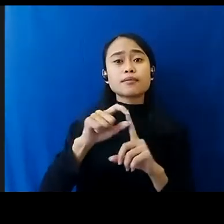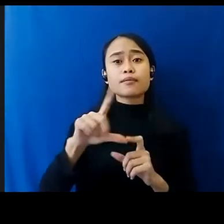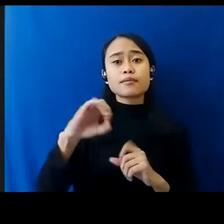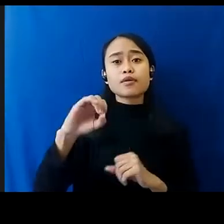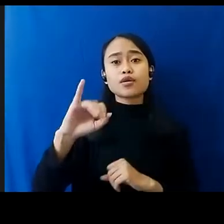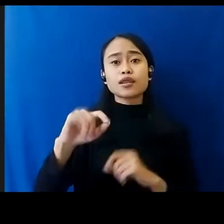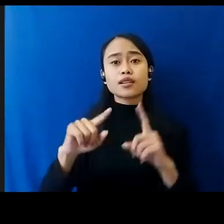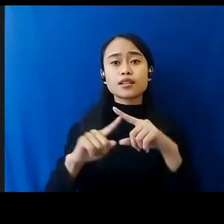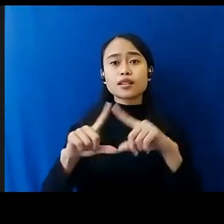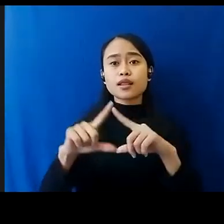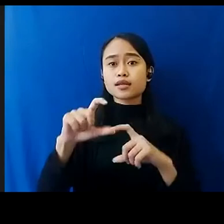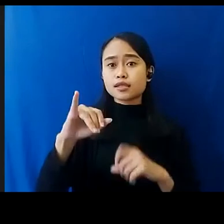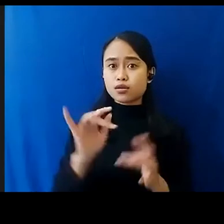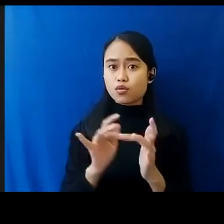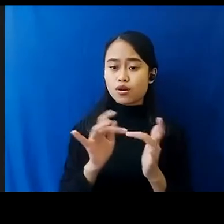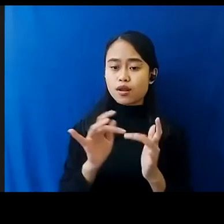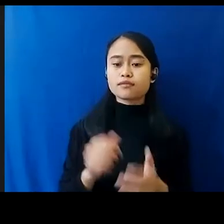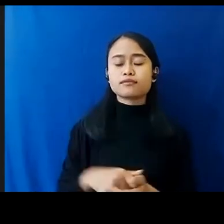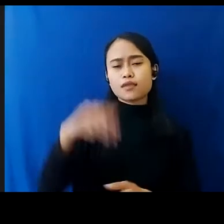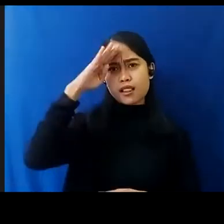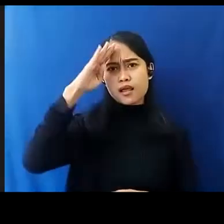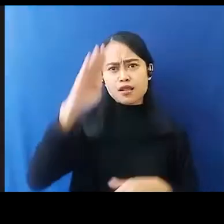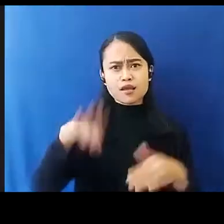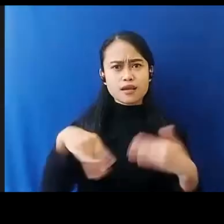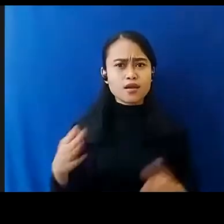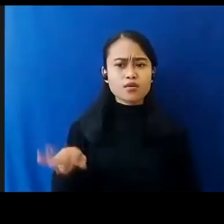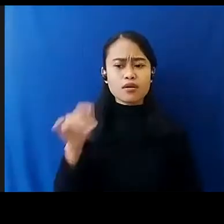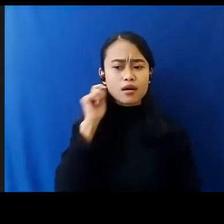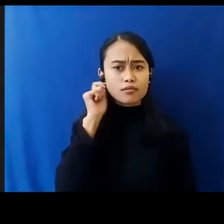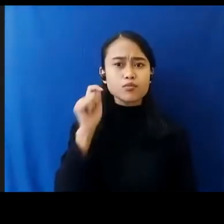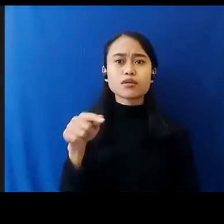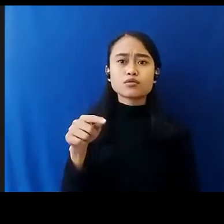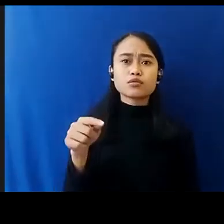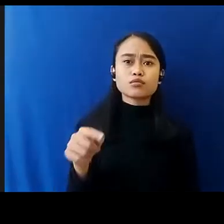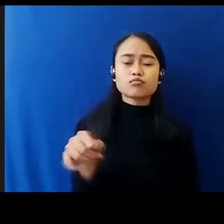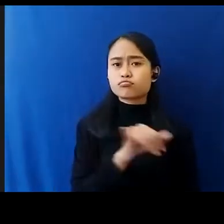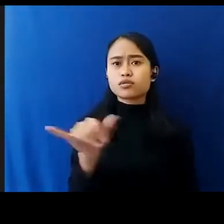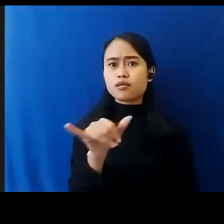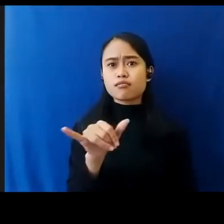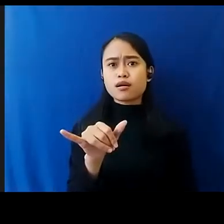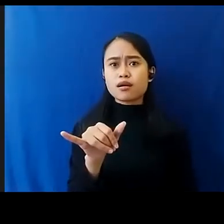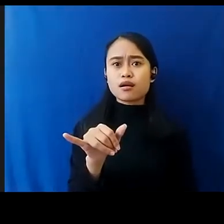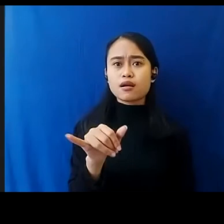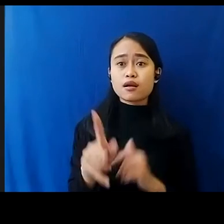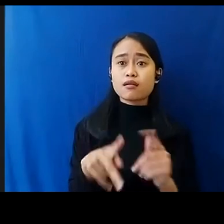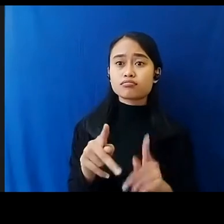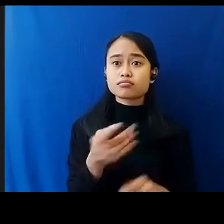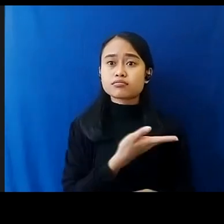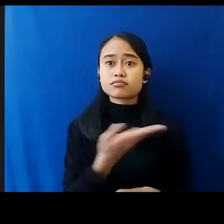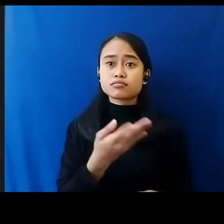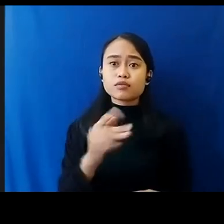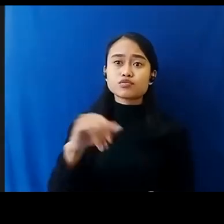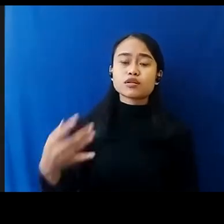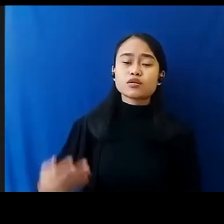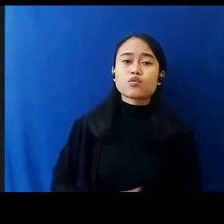Maupun Anak Perempuan Memiliki Potensi Yang Sama Untuk Menjadi Korban Eksploitasi Dan Kekerasan Seksual Online